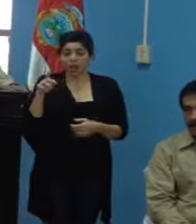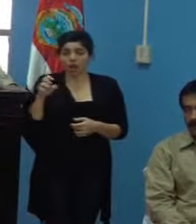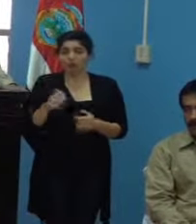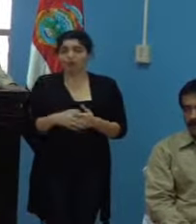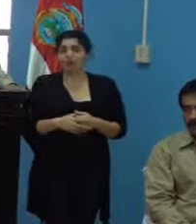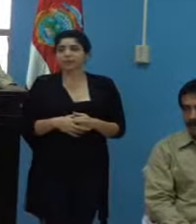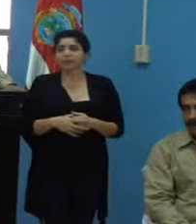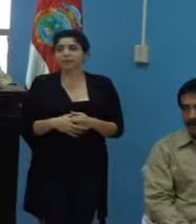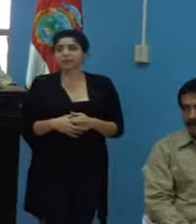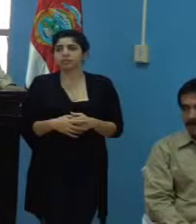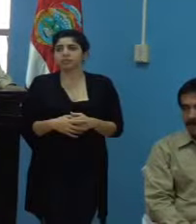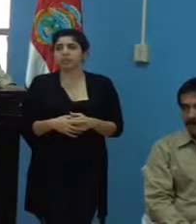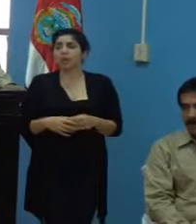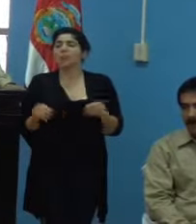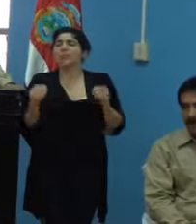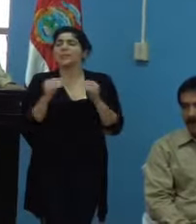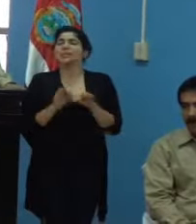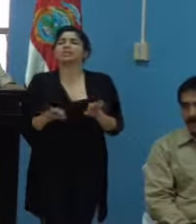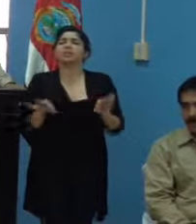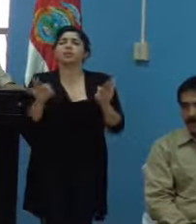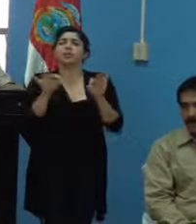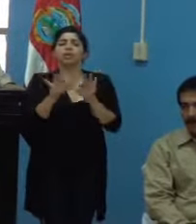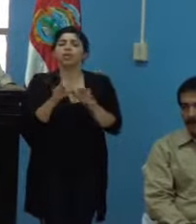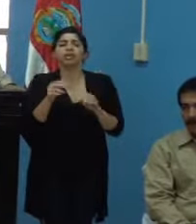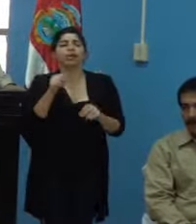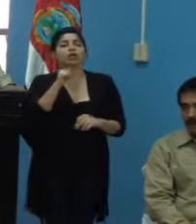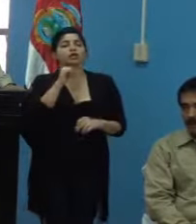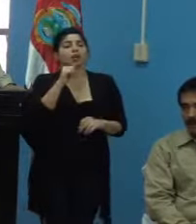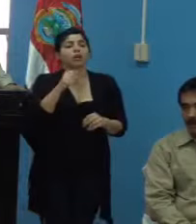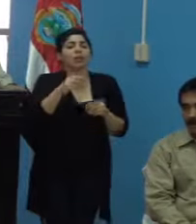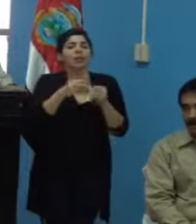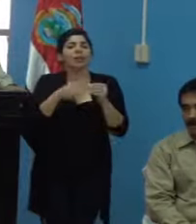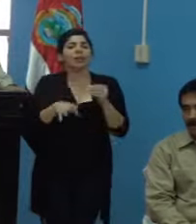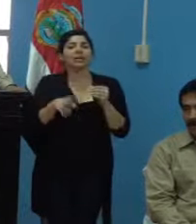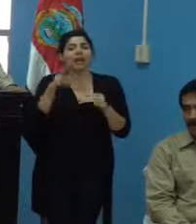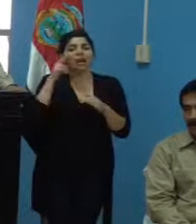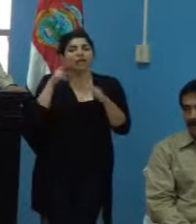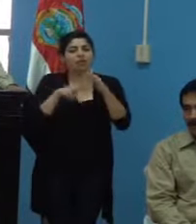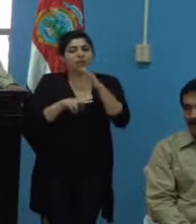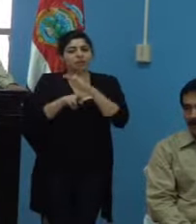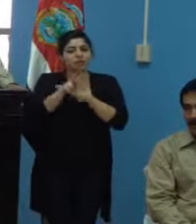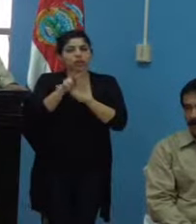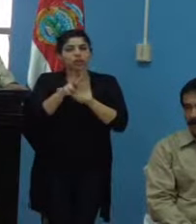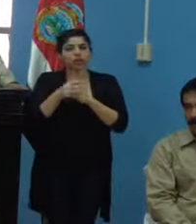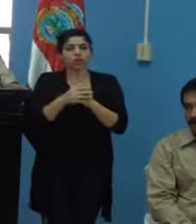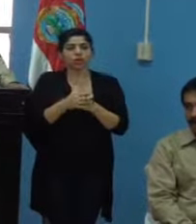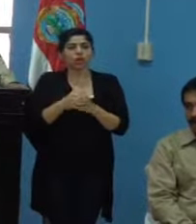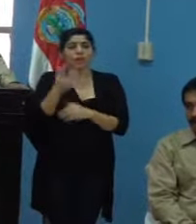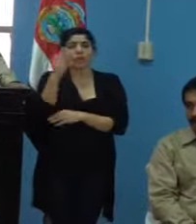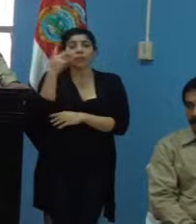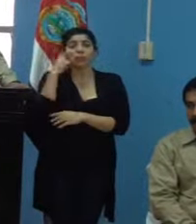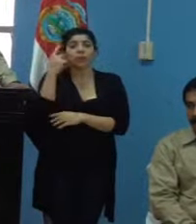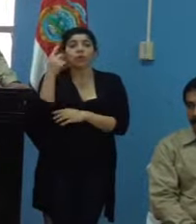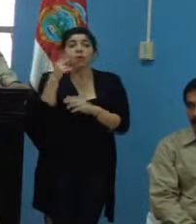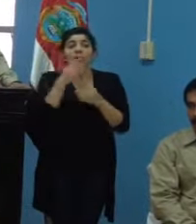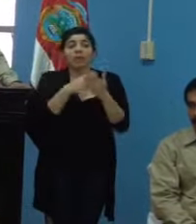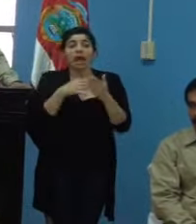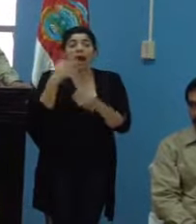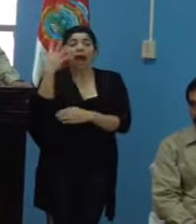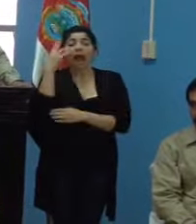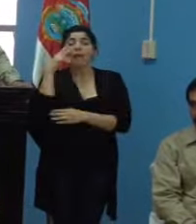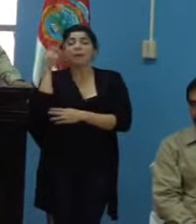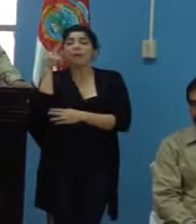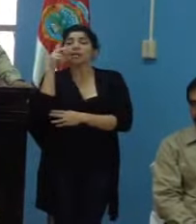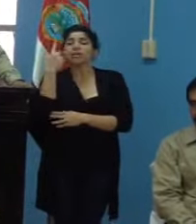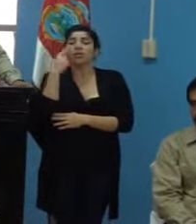Lo más importante es no perder la visión del bosque por los árboles. No